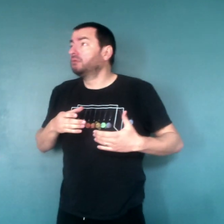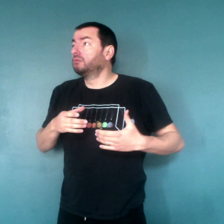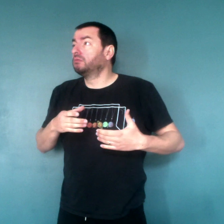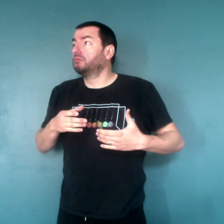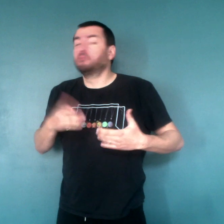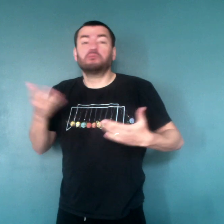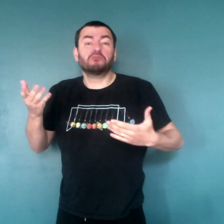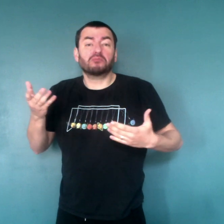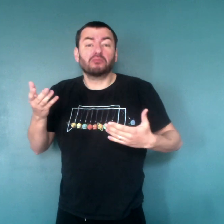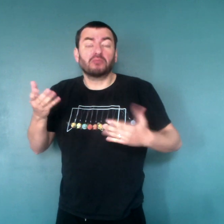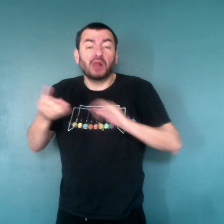Ah,